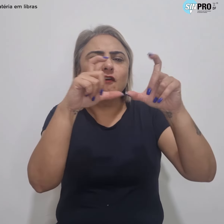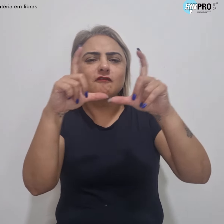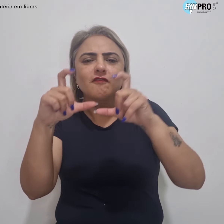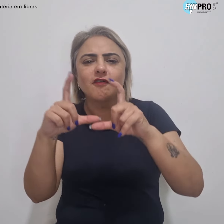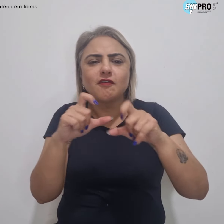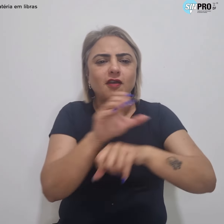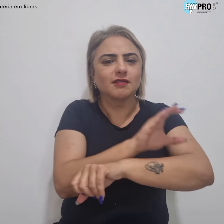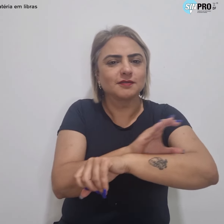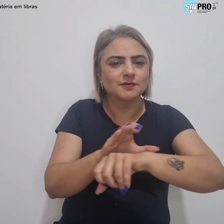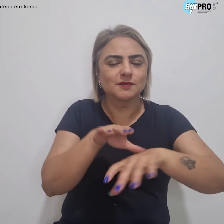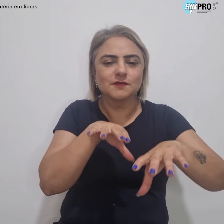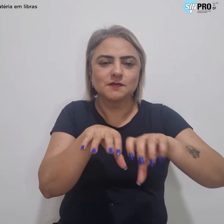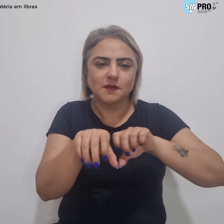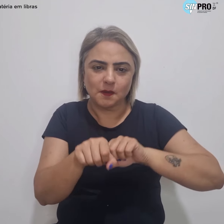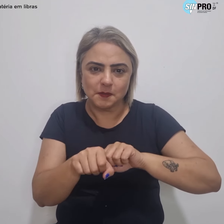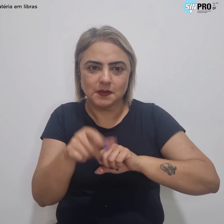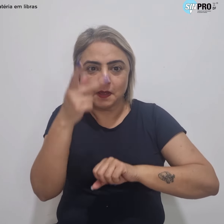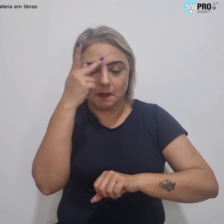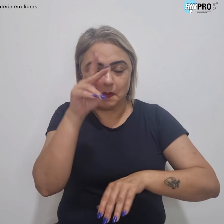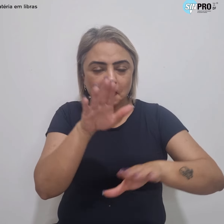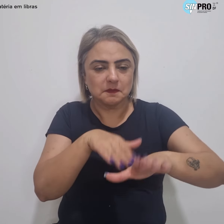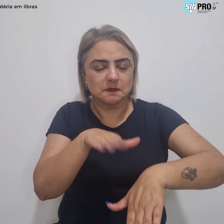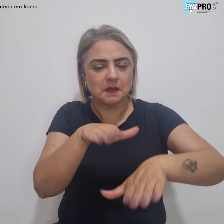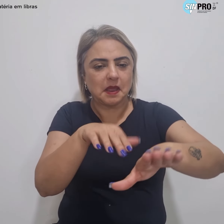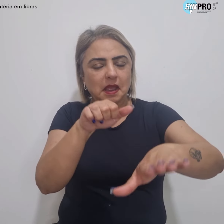curso de formação para a Marcha das Margaridas.